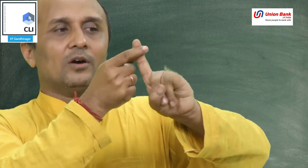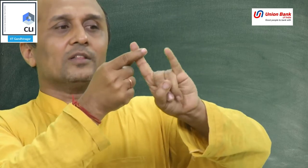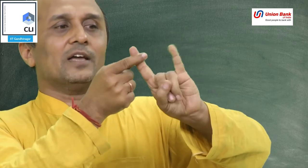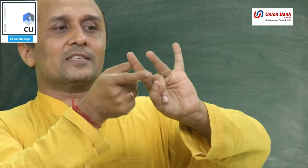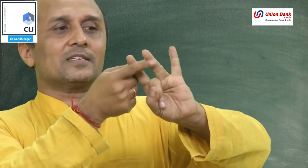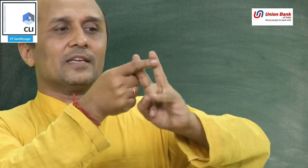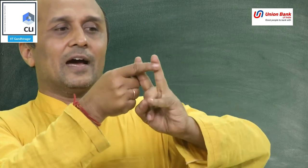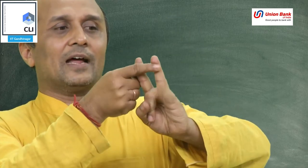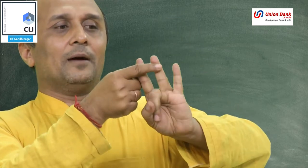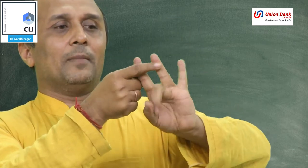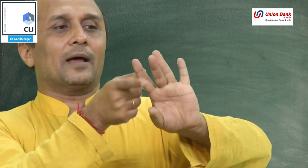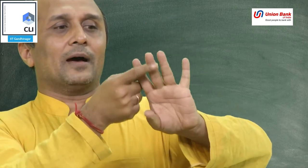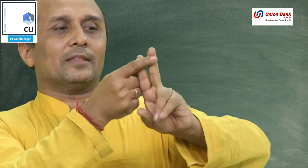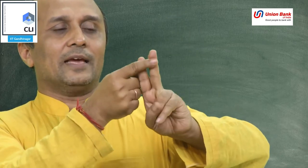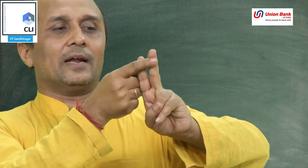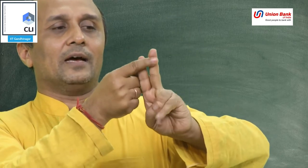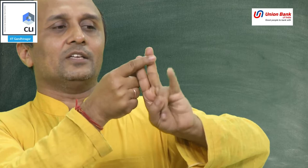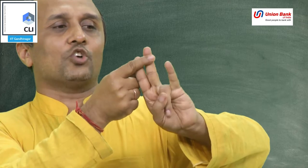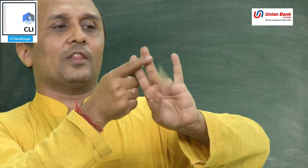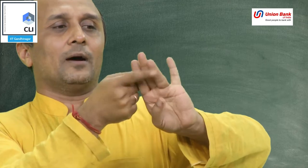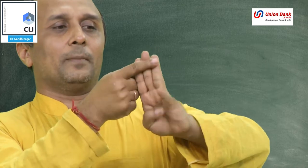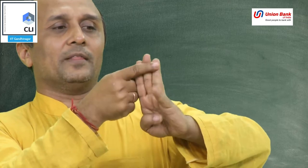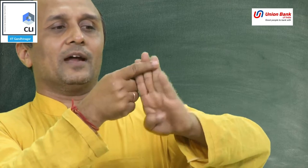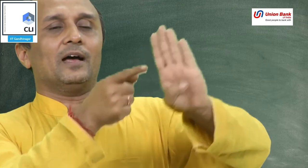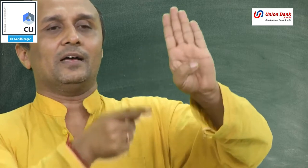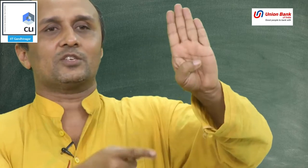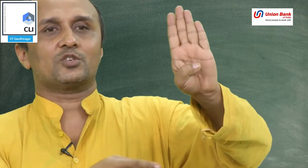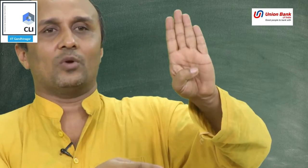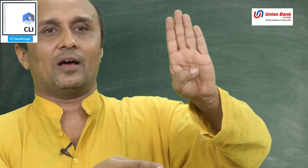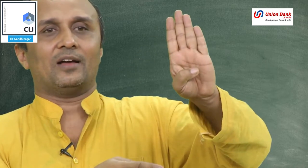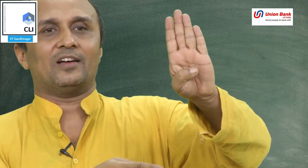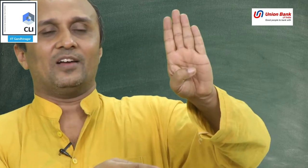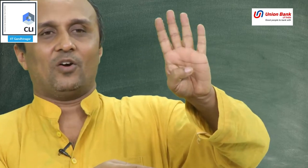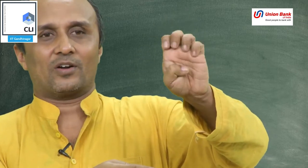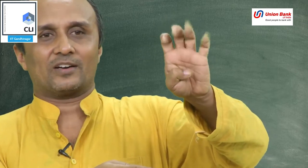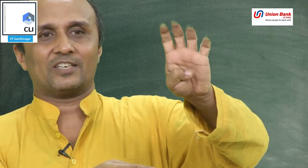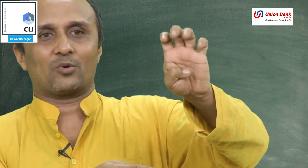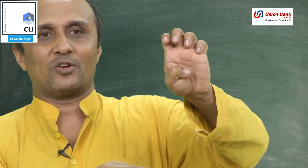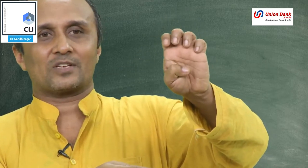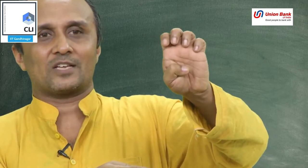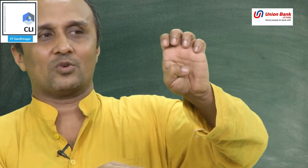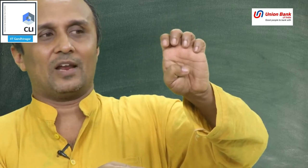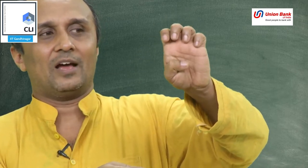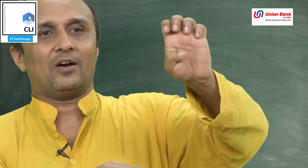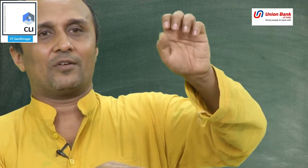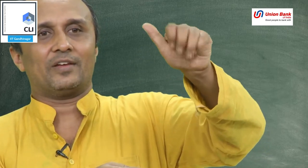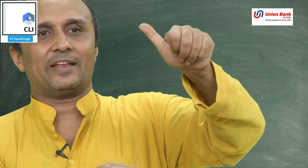10, 11, 12, 13, 14, 15, 16, और चार उंगलियों के साथ 16, और फिर ये